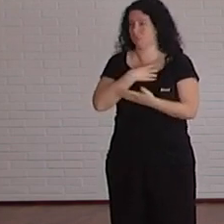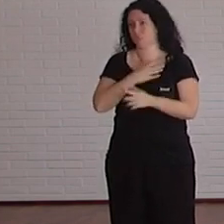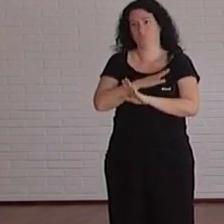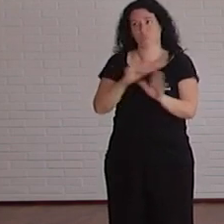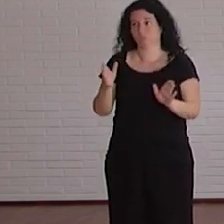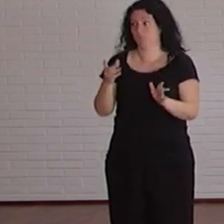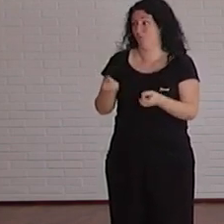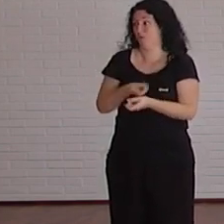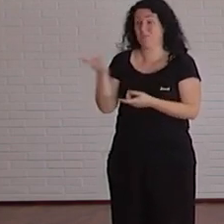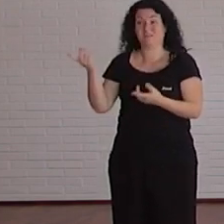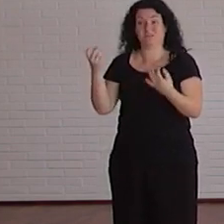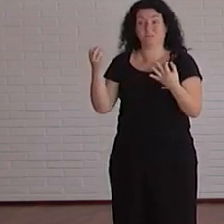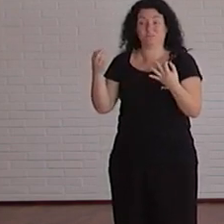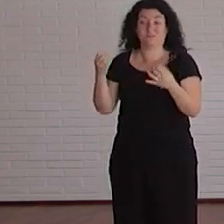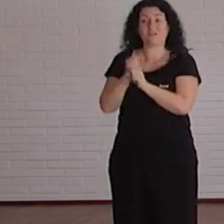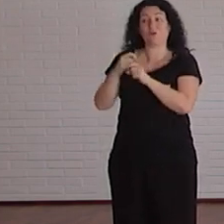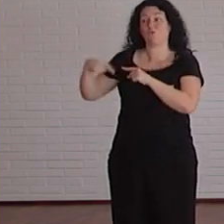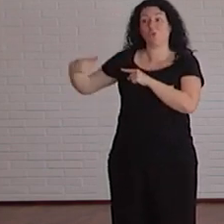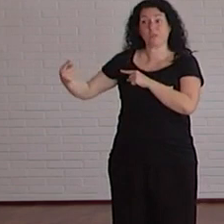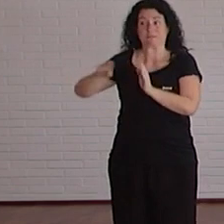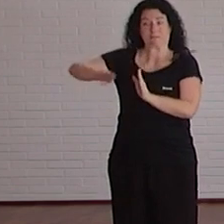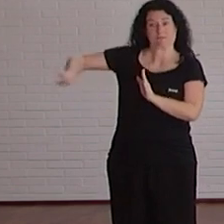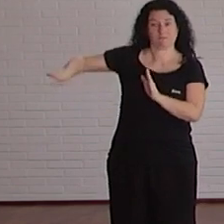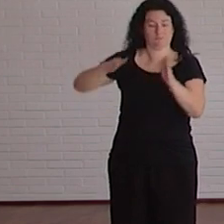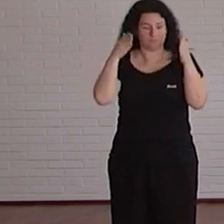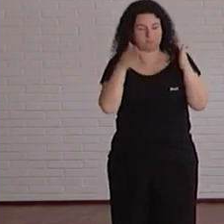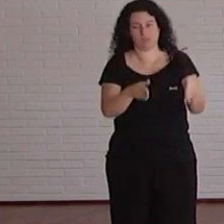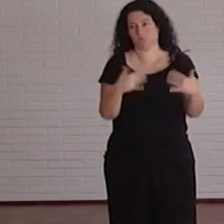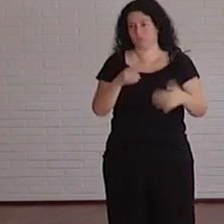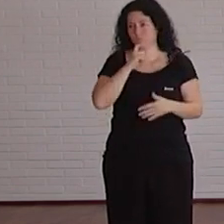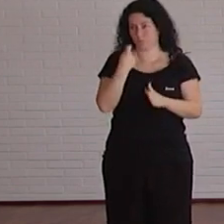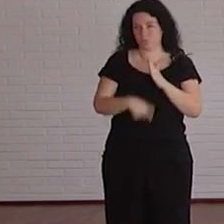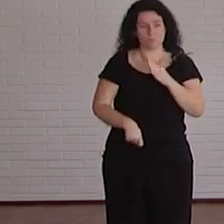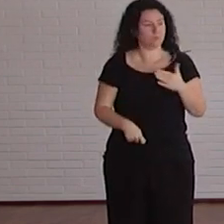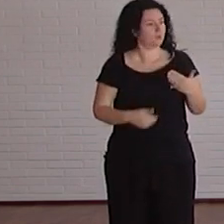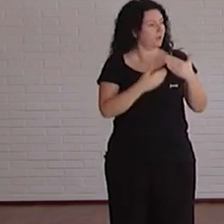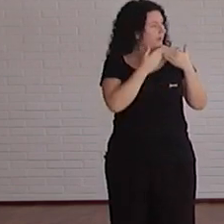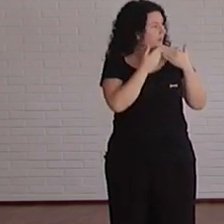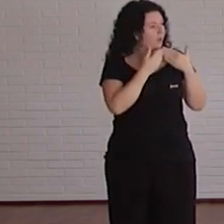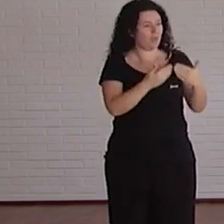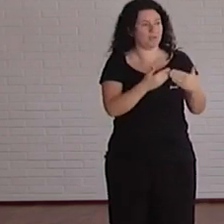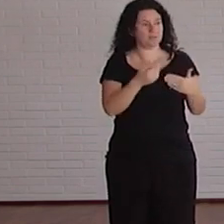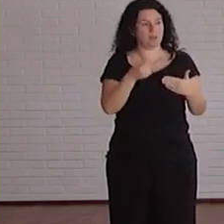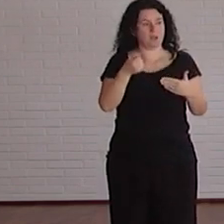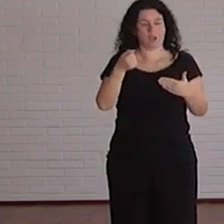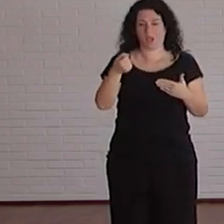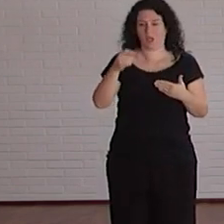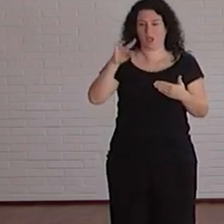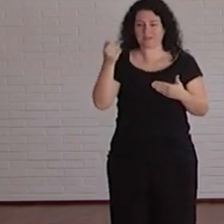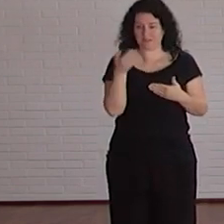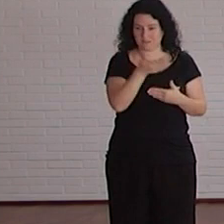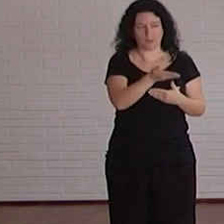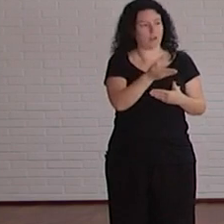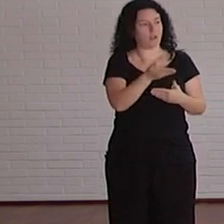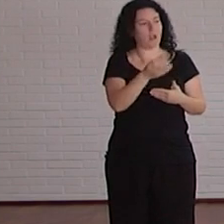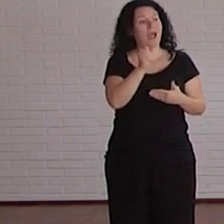actividades rutinarias. Y bueno, aproveito también para agradecer a Adam su trabajo, porque está haciendo las prácticas de su ingeniería con nosotros